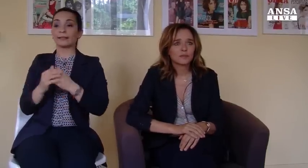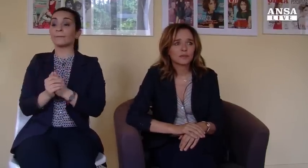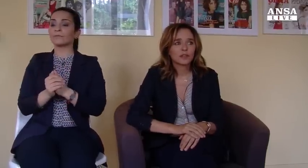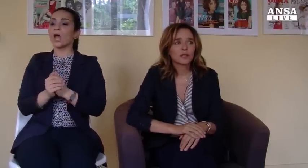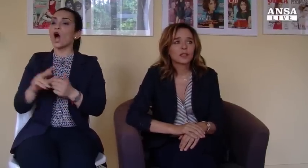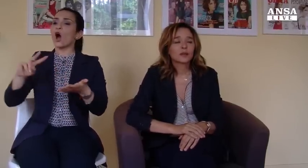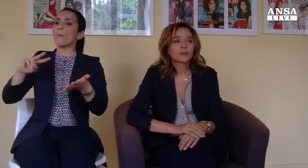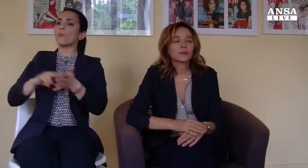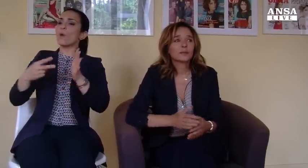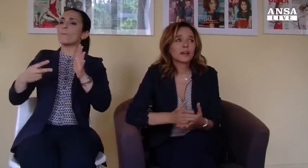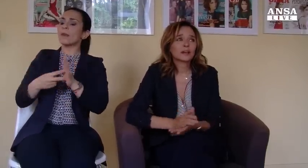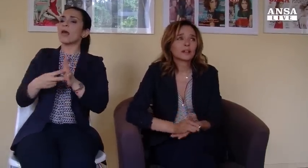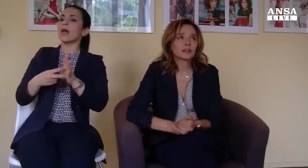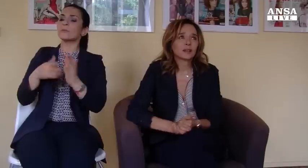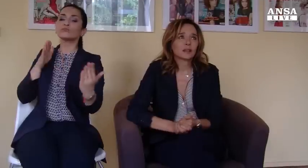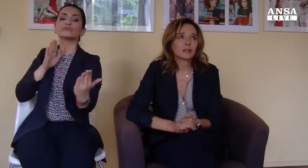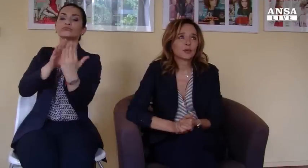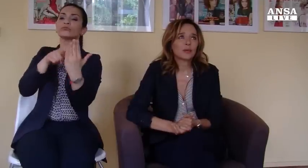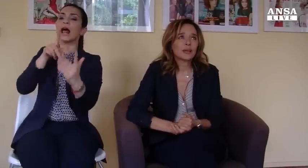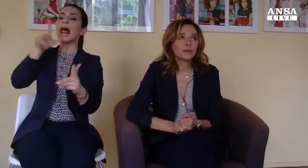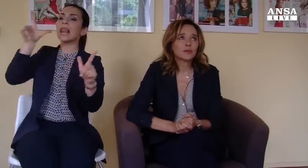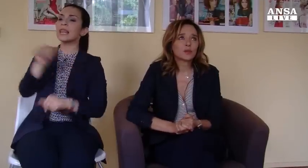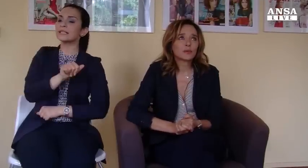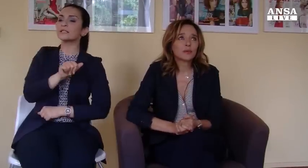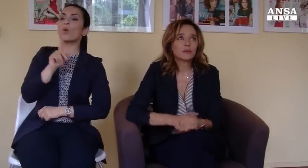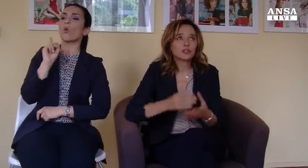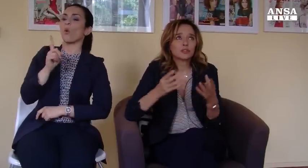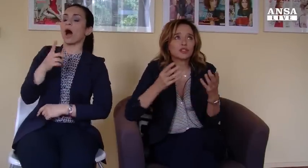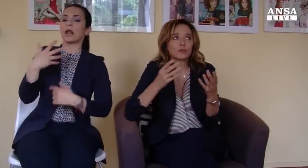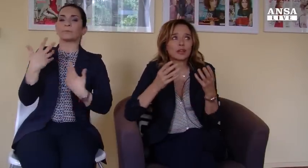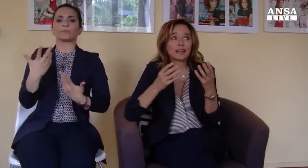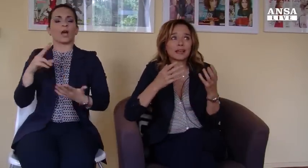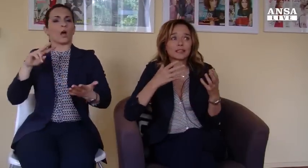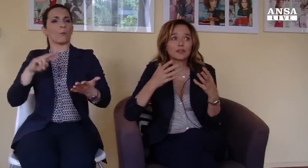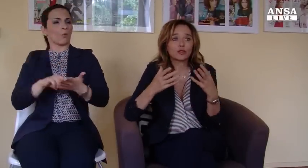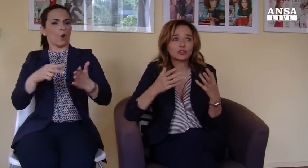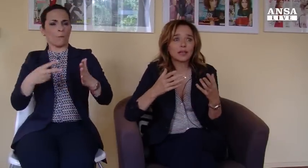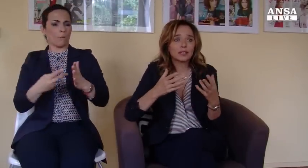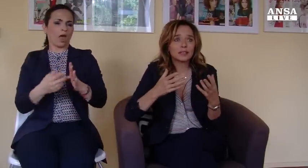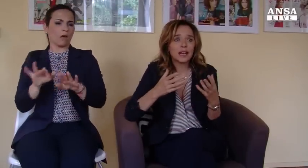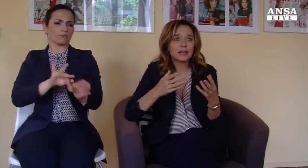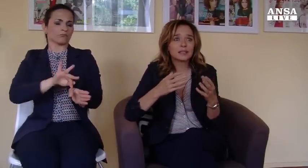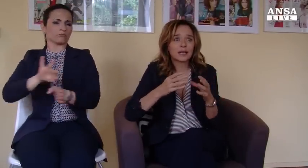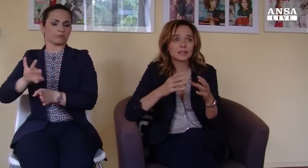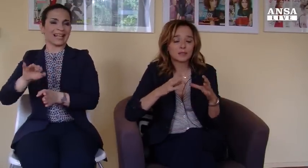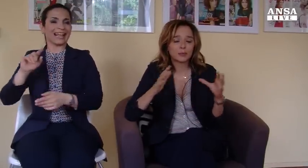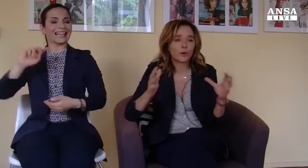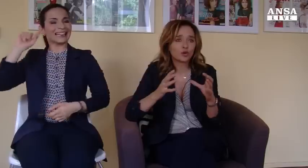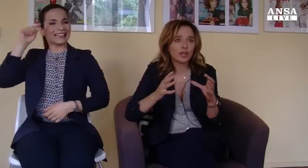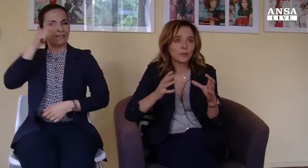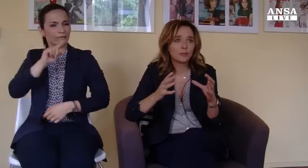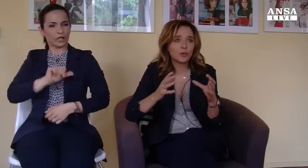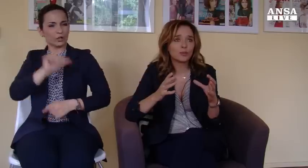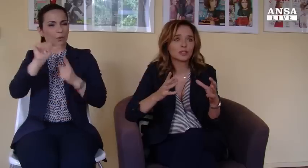lingua? Beh, problemi, più che problemi, diciamo la difficoltà iniziale è stata avere